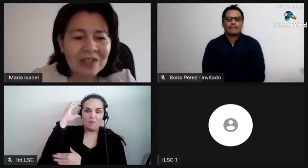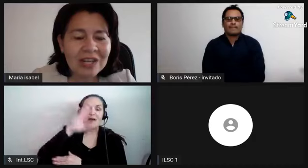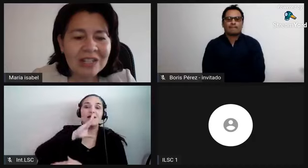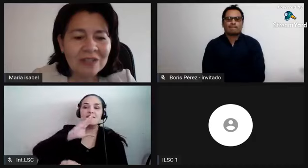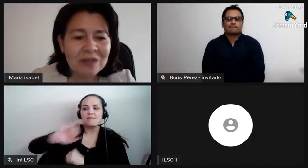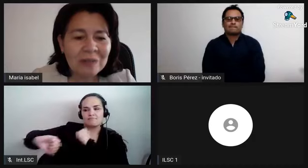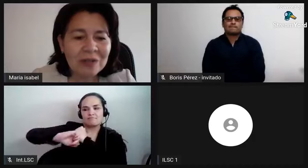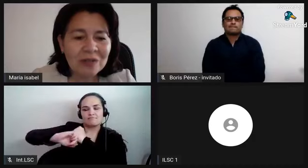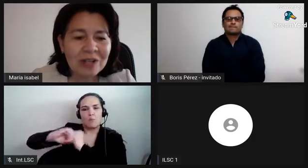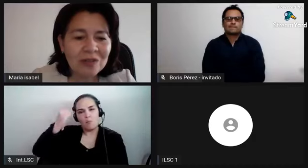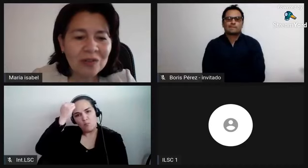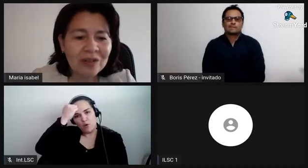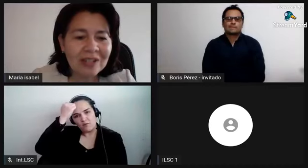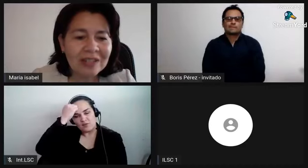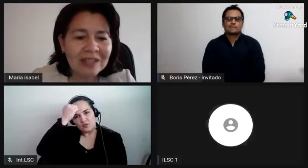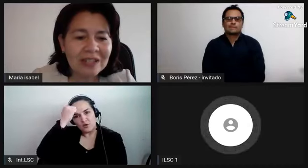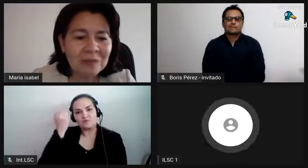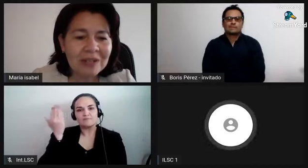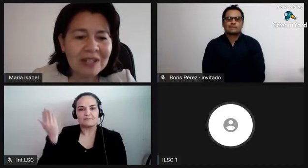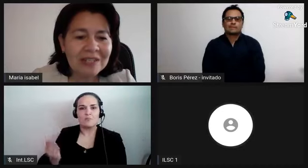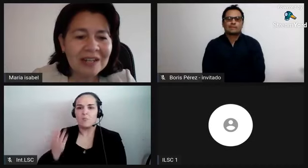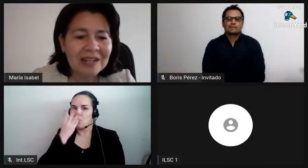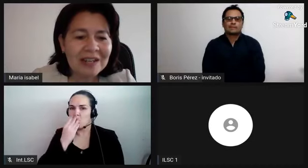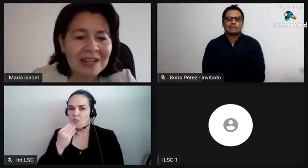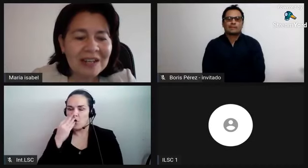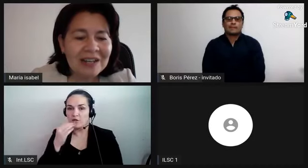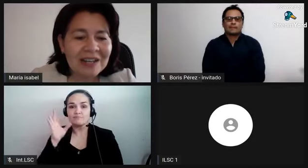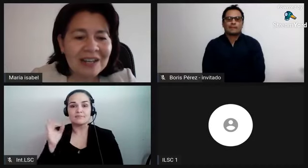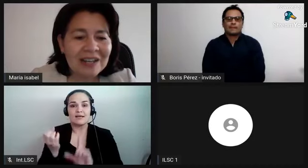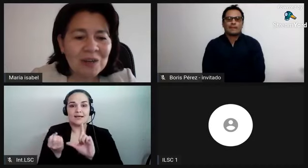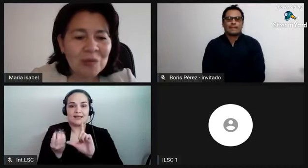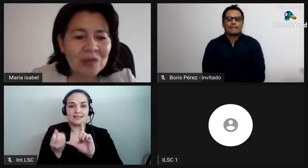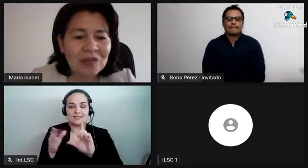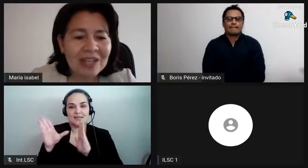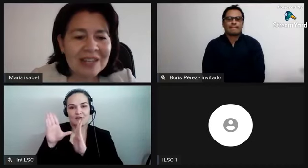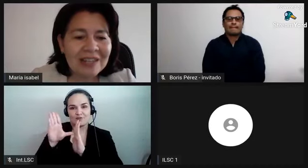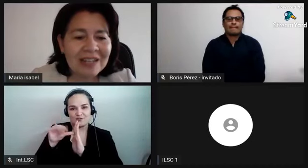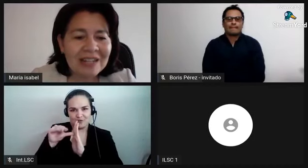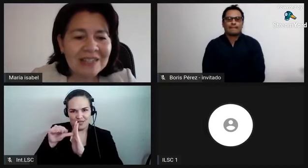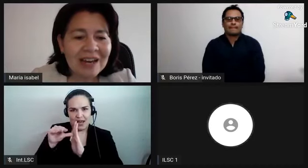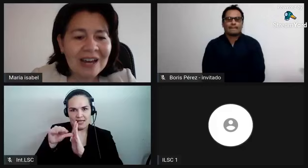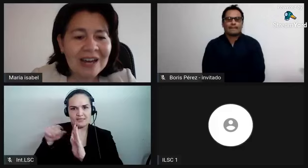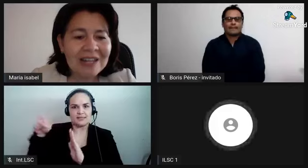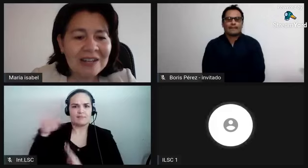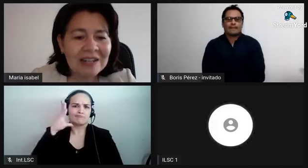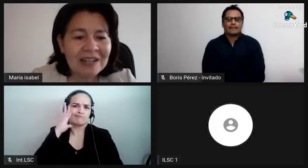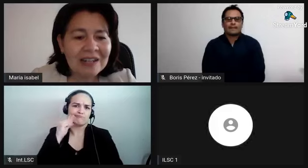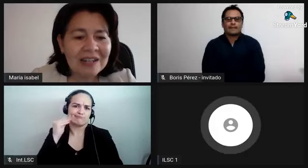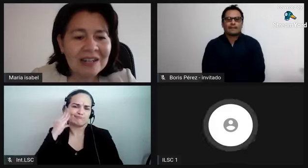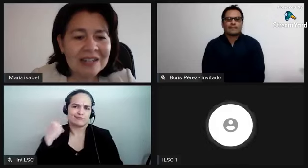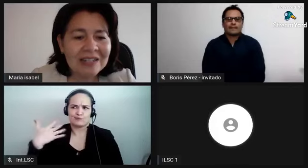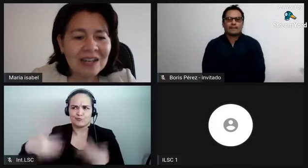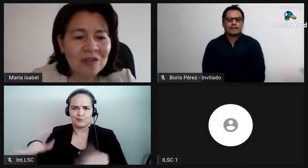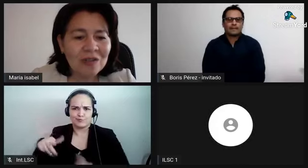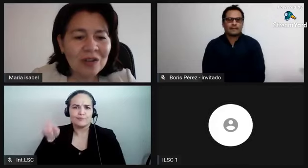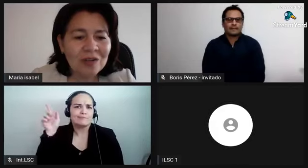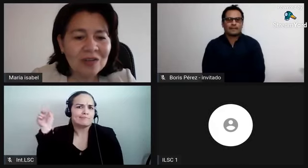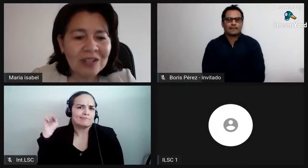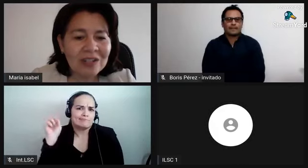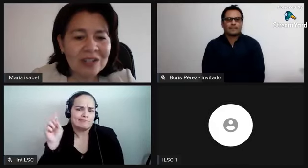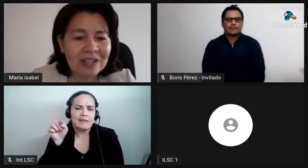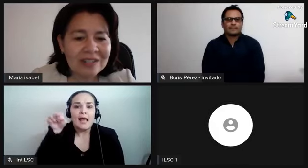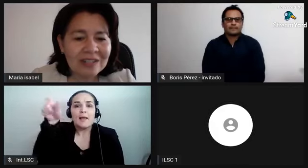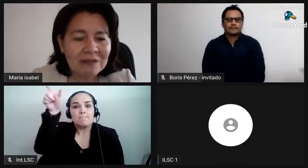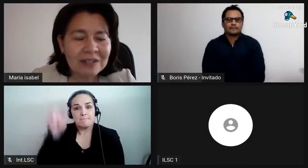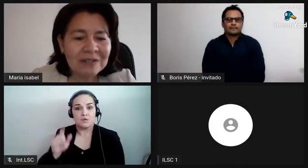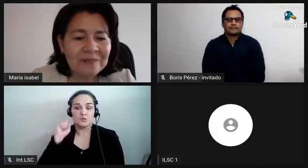ciencias sociales es una persona sorda que tiene experiencia como docente en esta área y en el desarrollo de